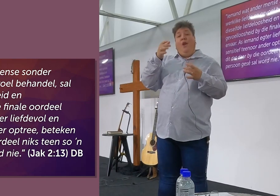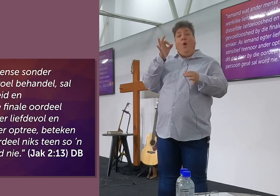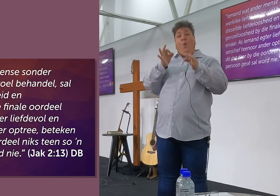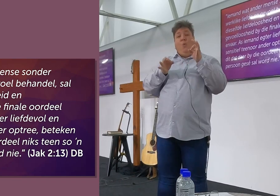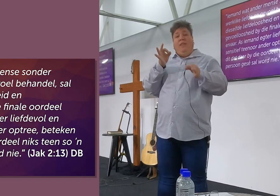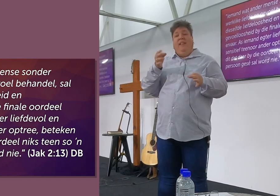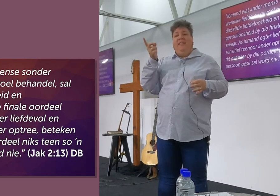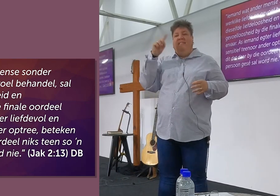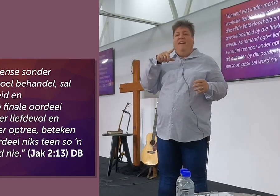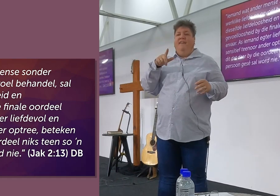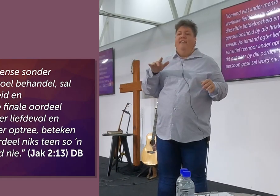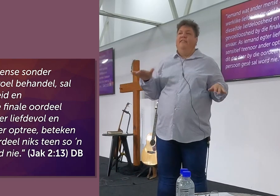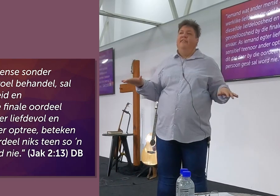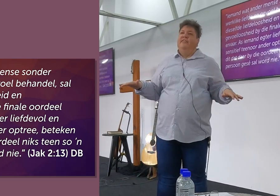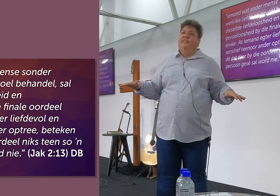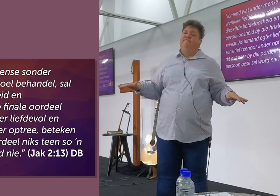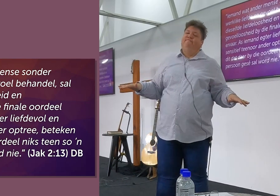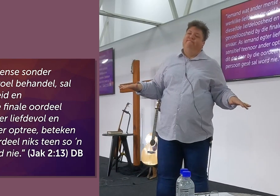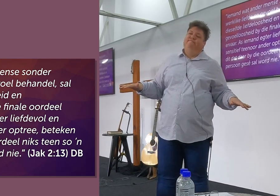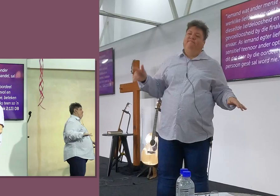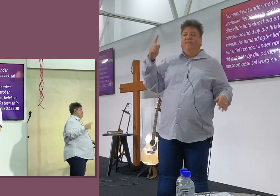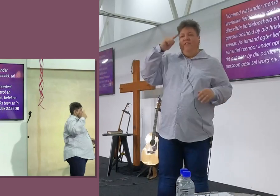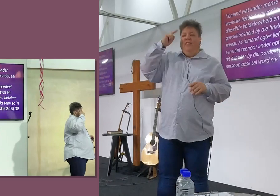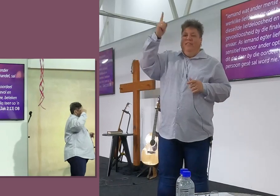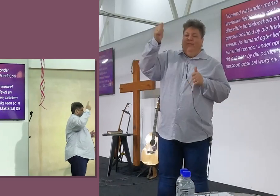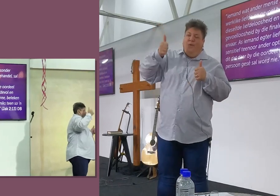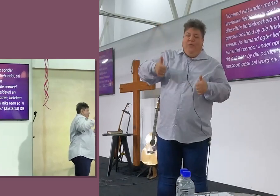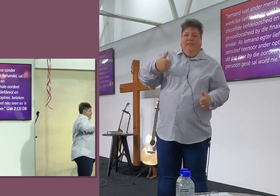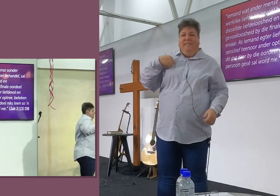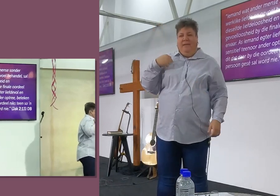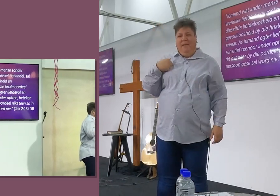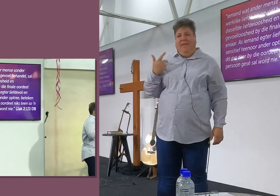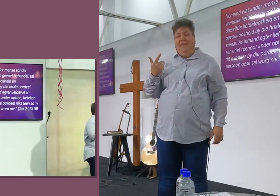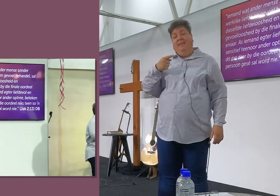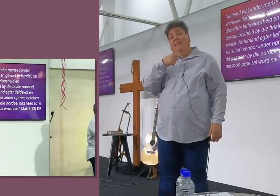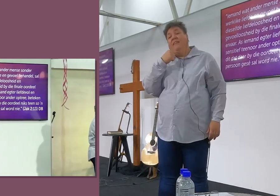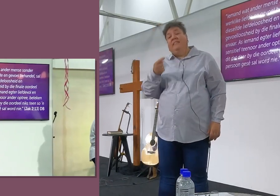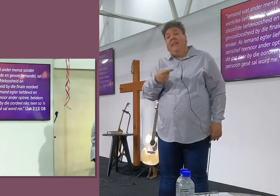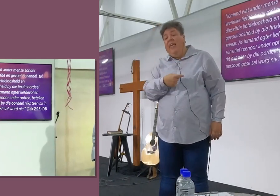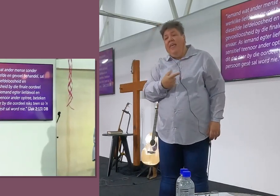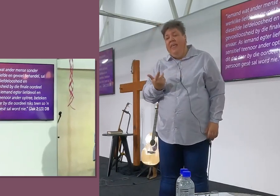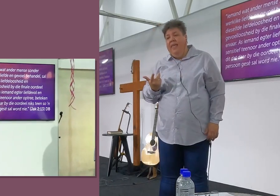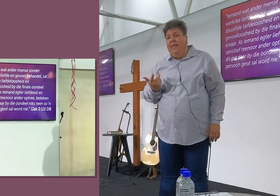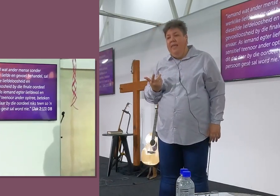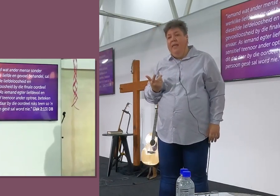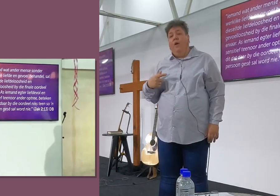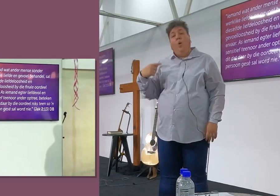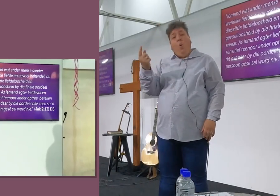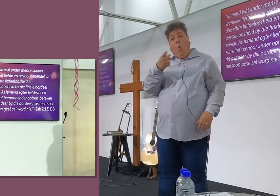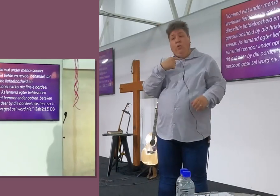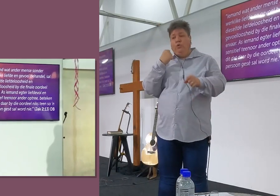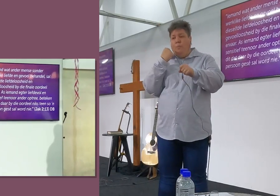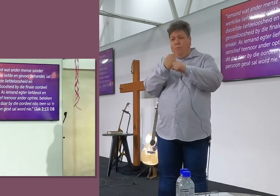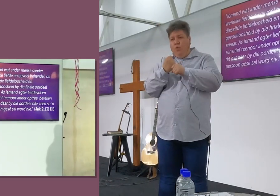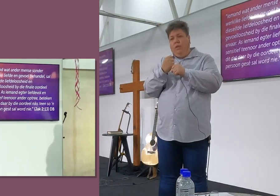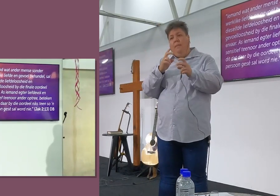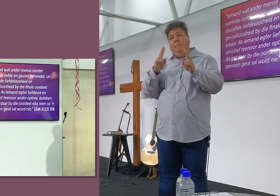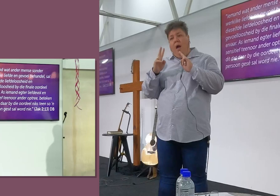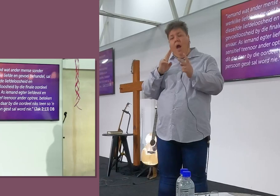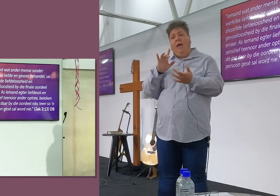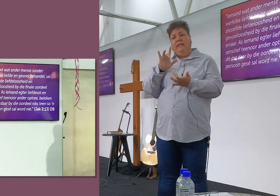niks ten so persoon gesê sal word. Eindelijk wat hierdie vers man net sê is, ek en jy moet rarig een